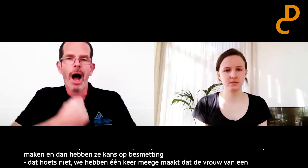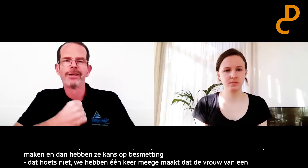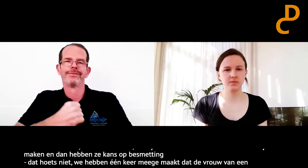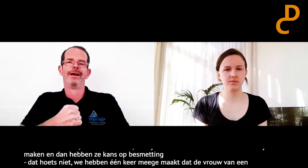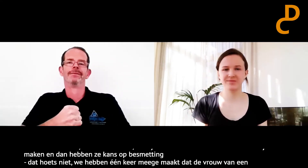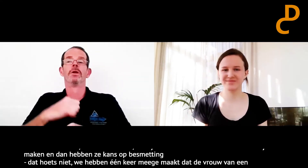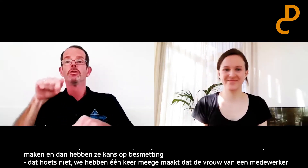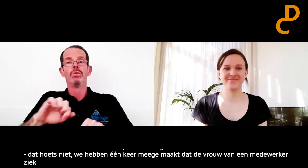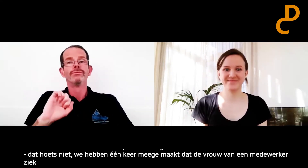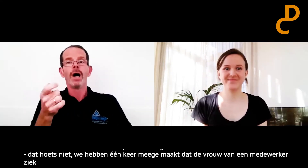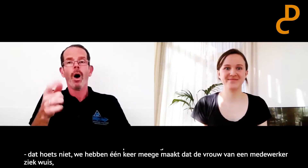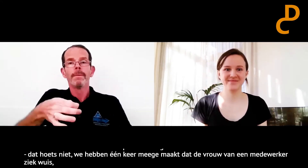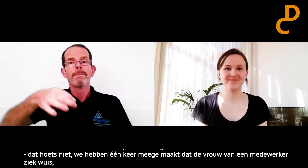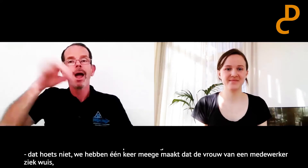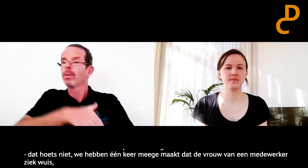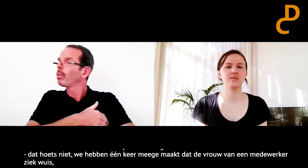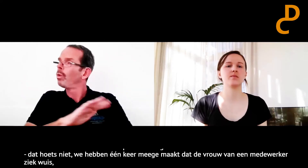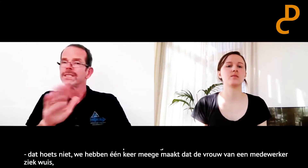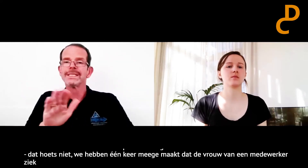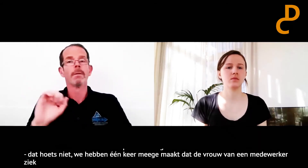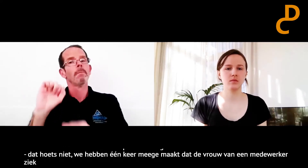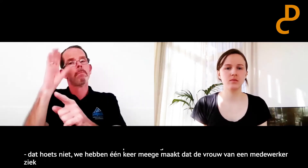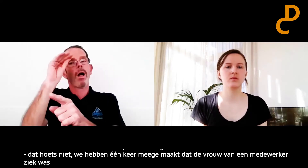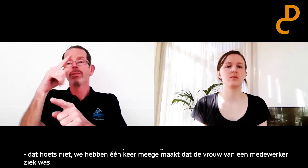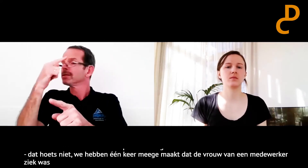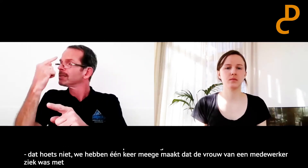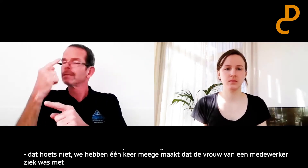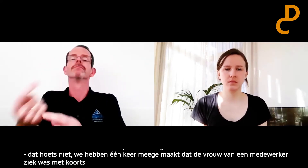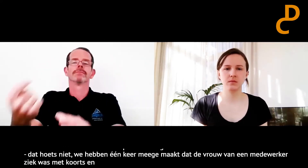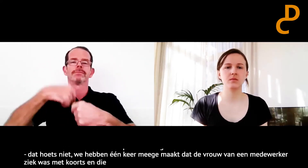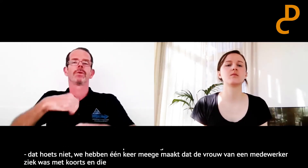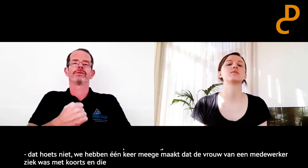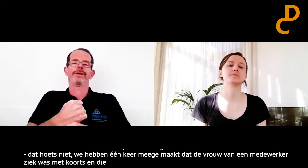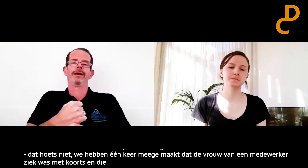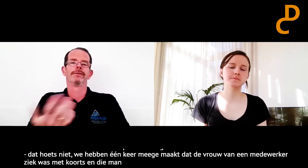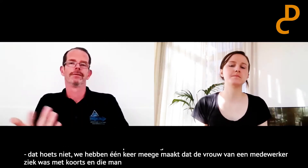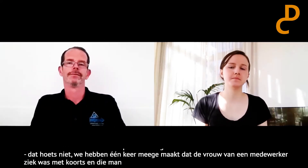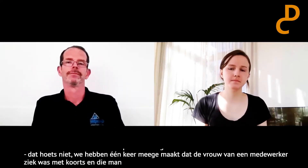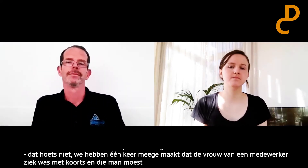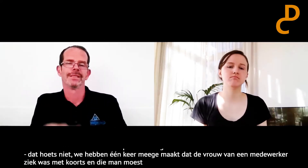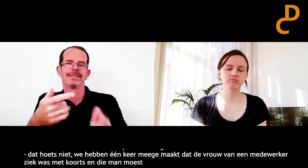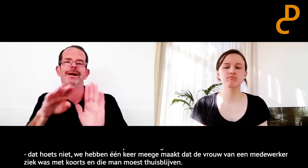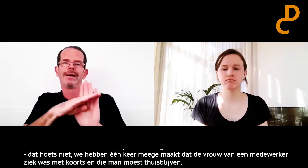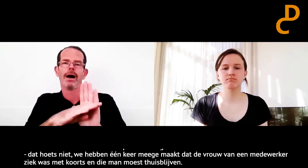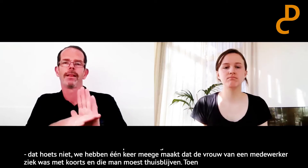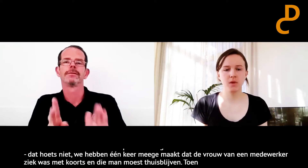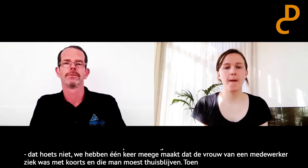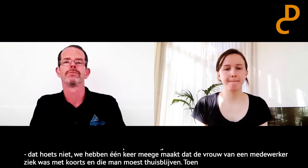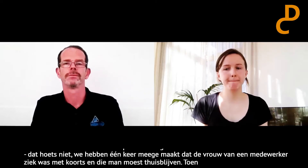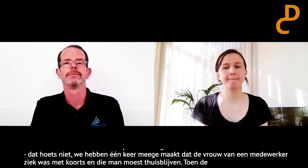blijven. En toen de vrouw weer beter was en de man niet ziek was, mocht hij gewoon weer bij ons komen werken.